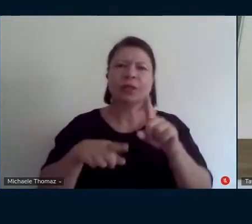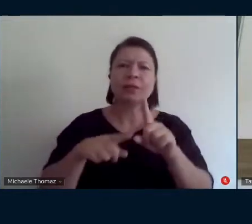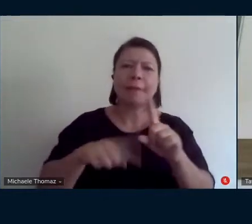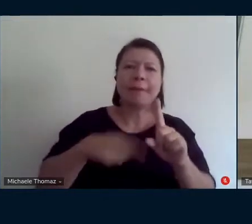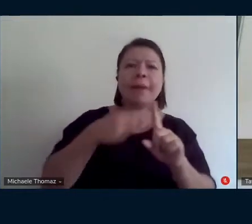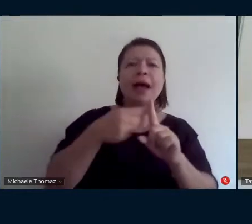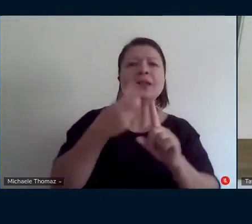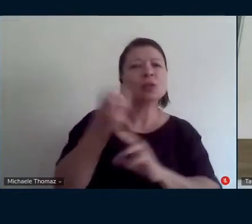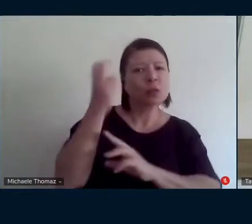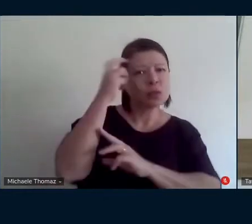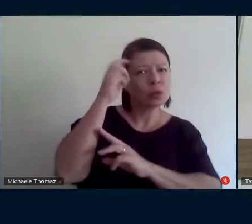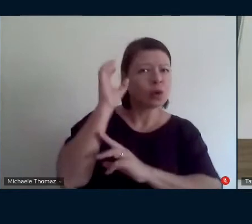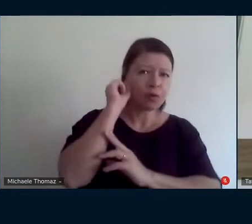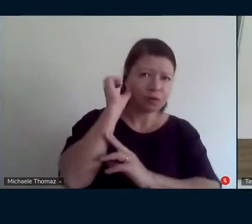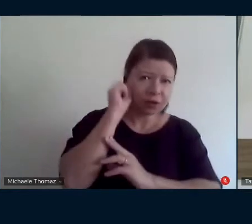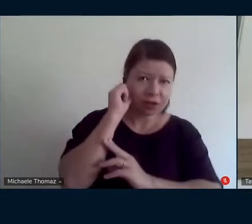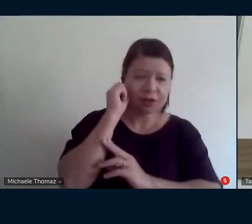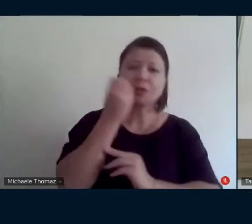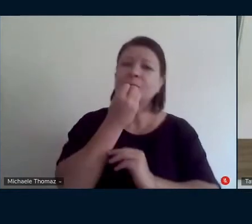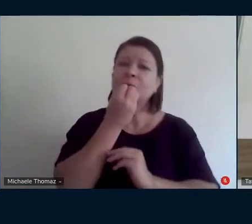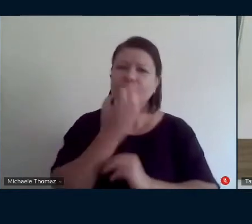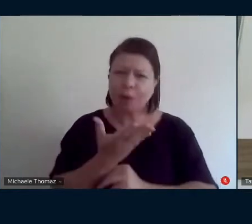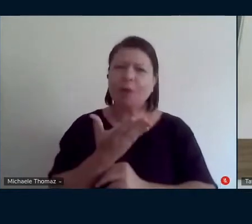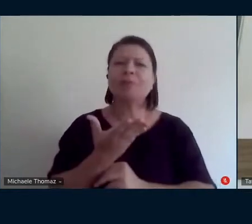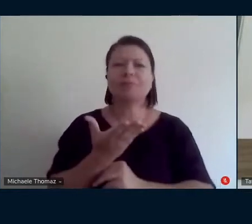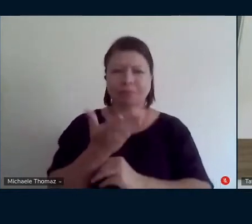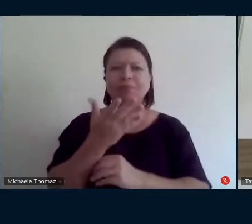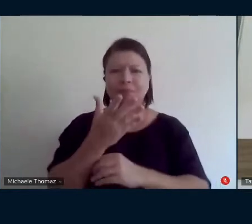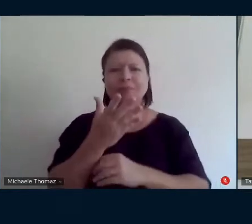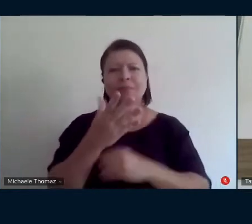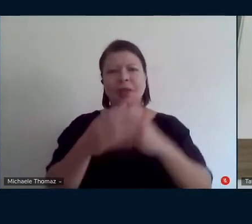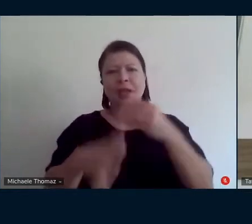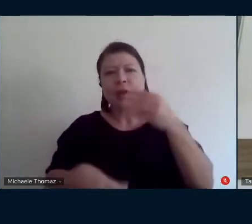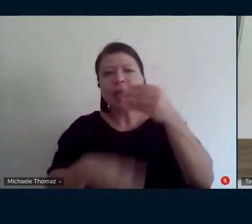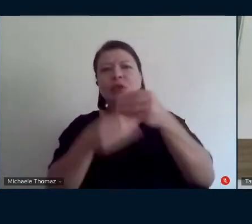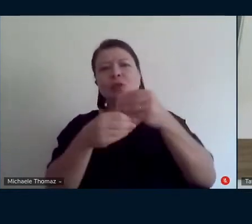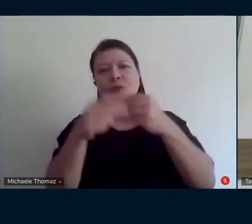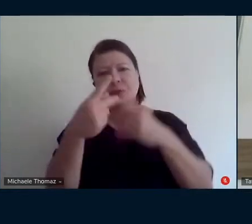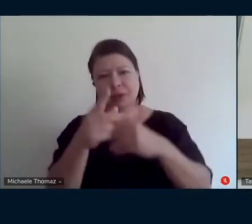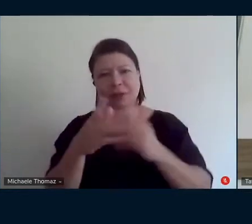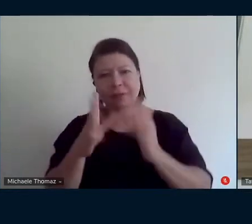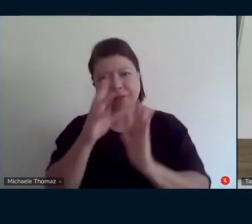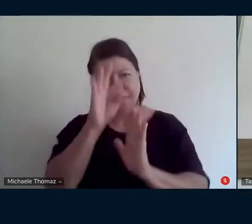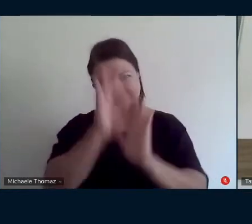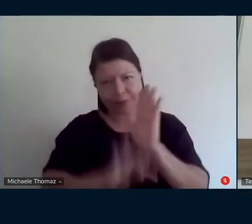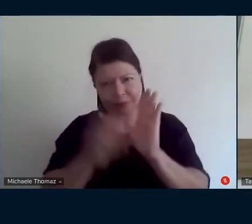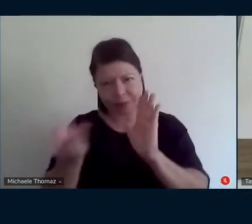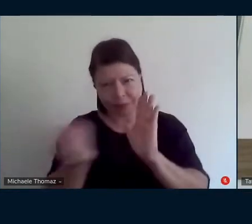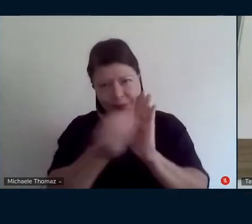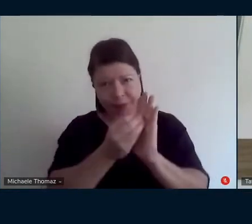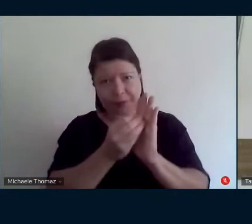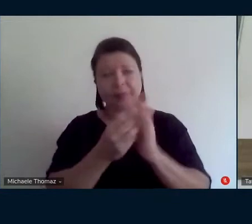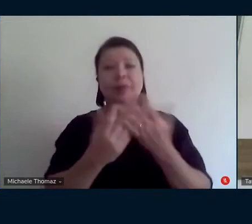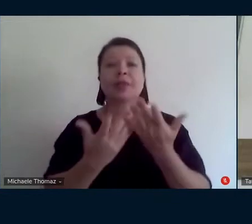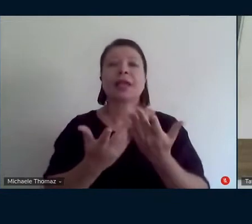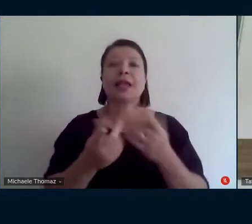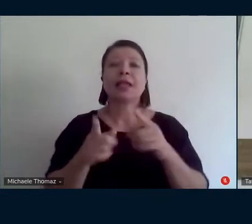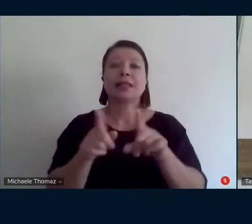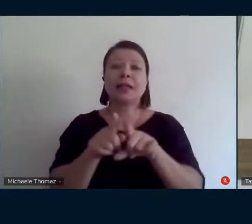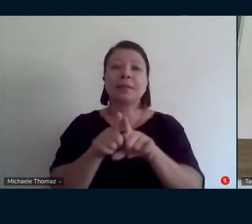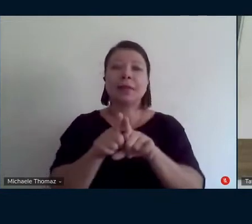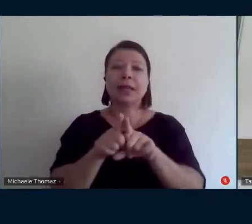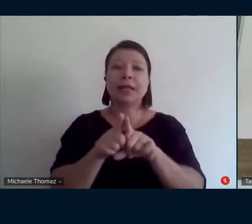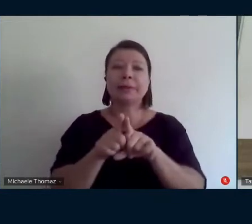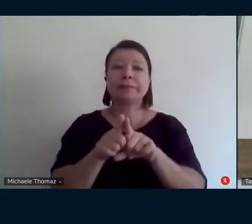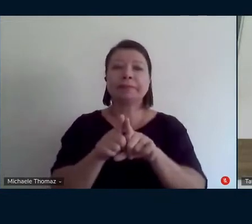eu acho importante ratificar que nesse nesse momento do seu trabalho quando conforme você vai